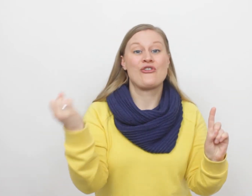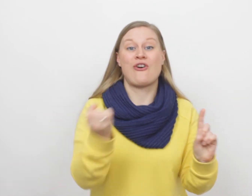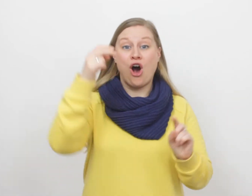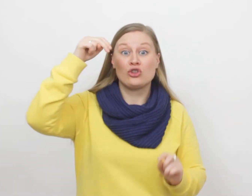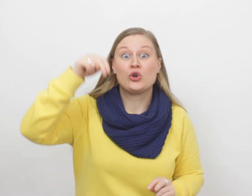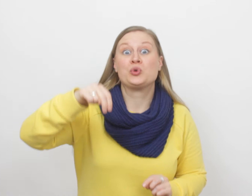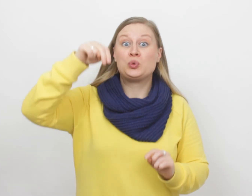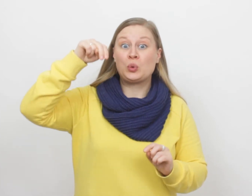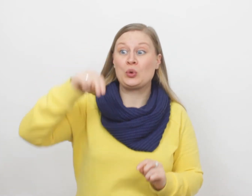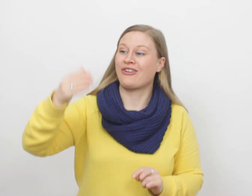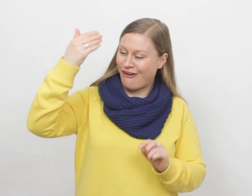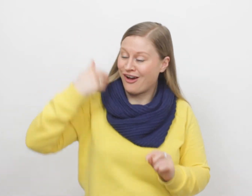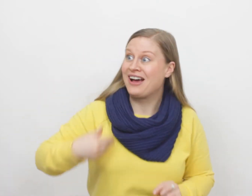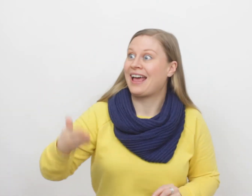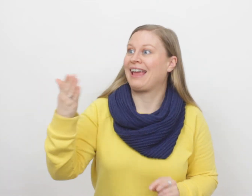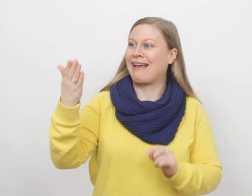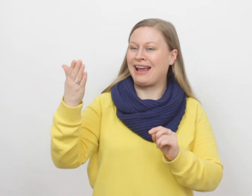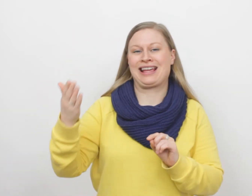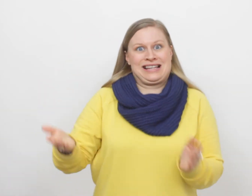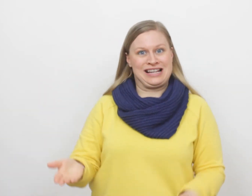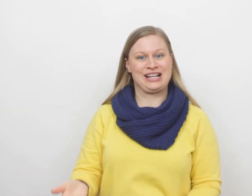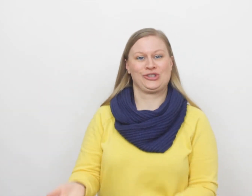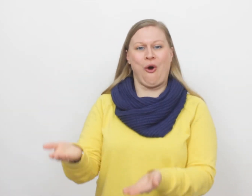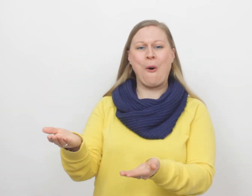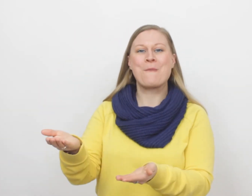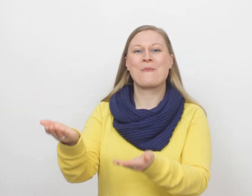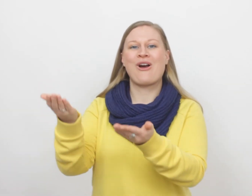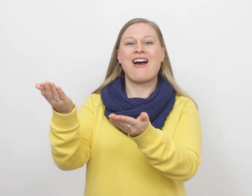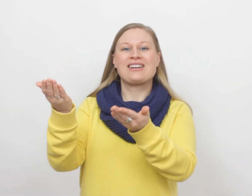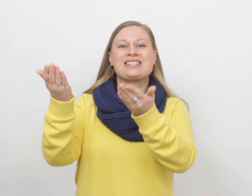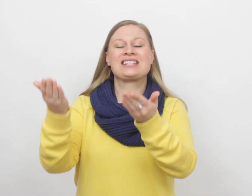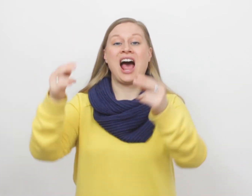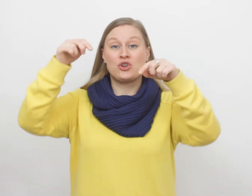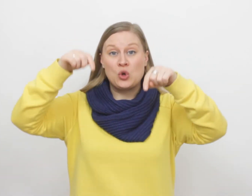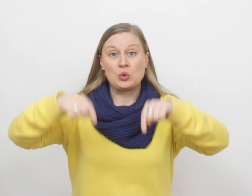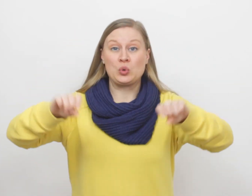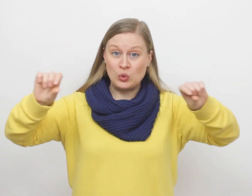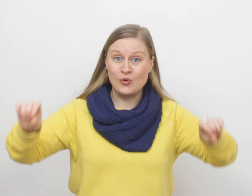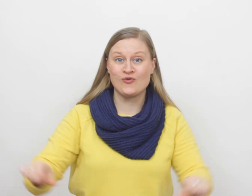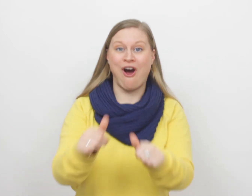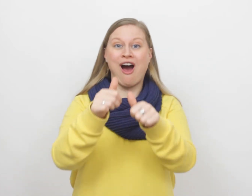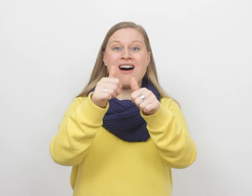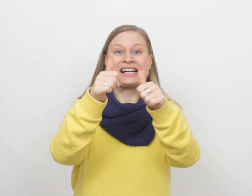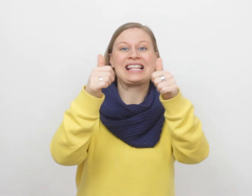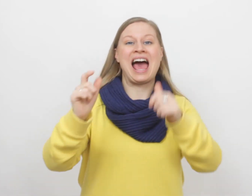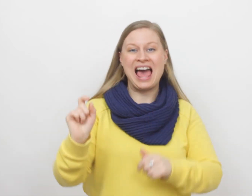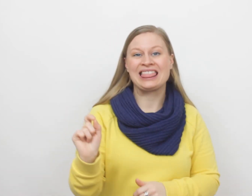Want nu de Heer is omgestaan, nu vangt het